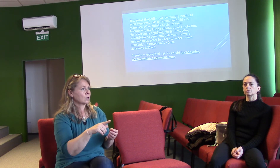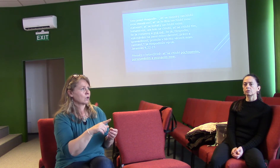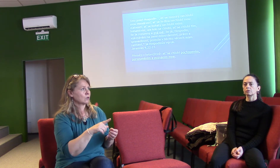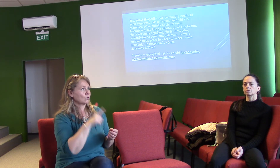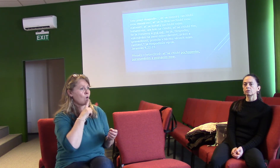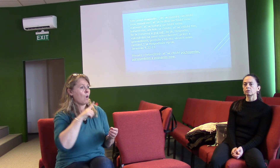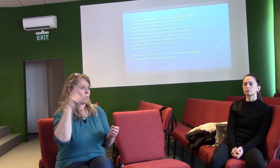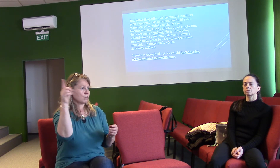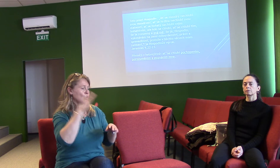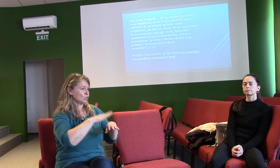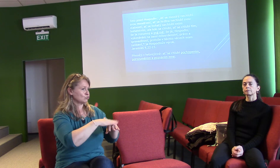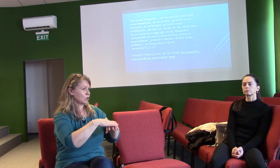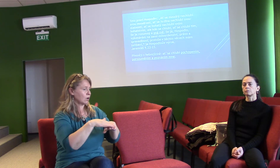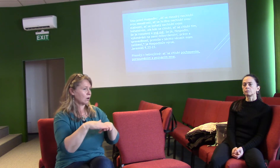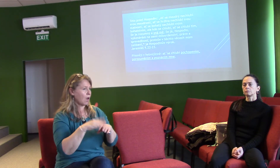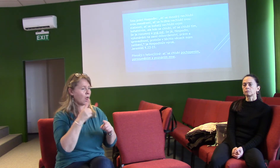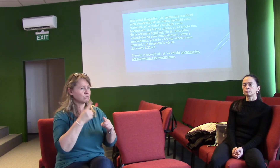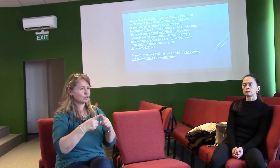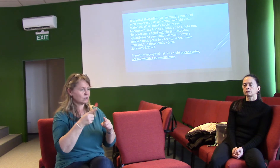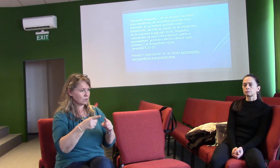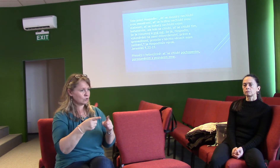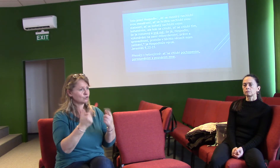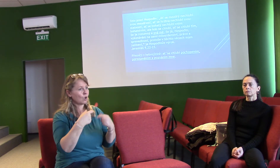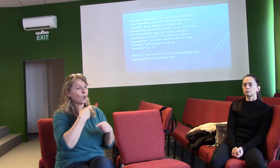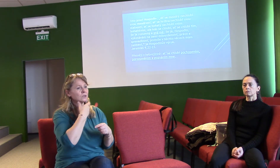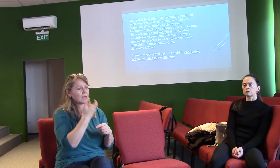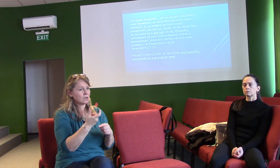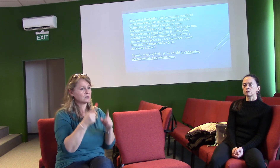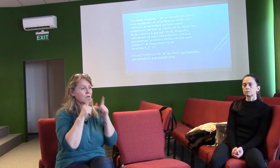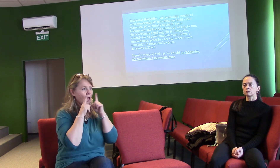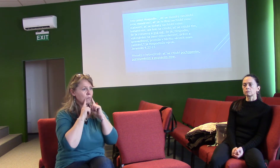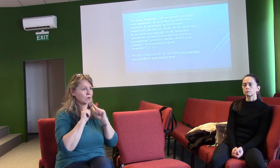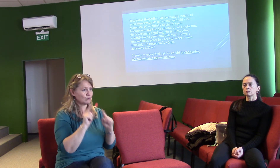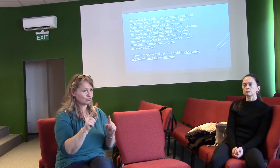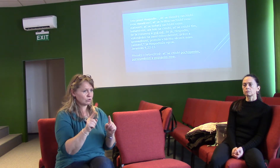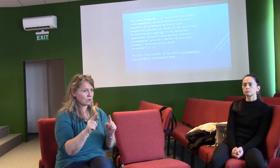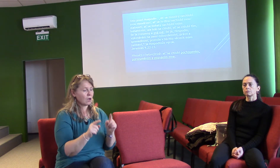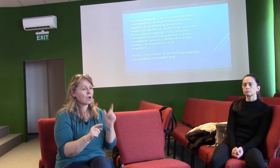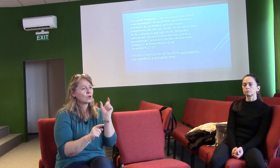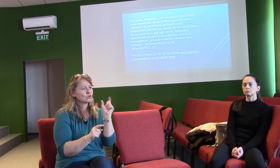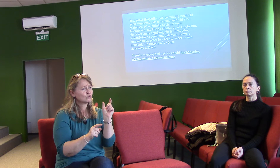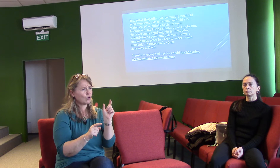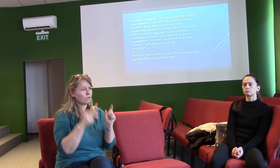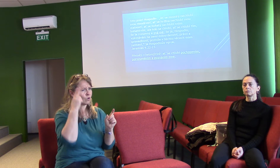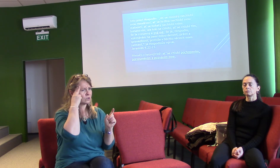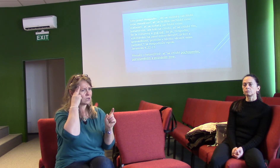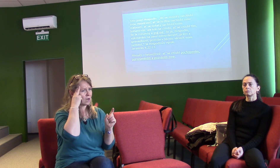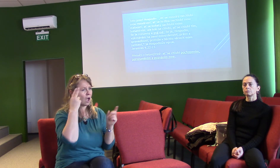Přesnější v hebrejštině to slovo zná, že ať se chlobí pochopením,